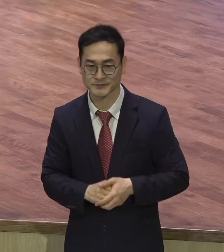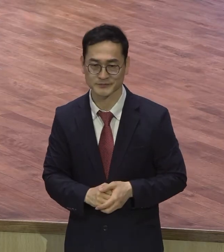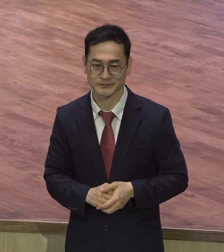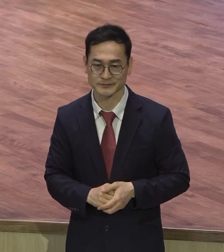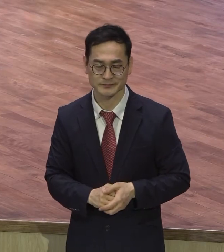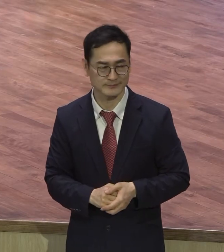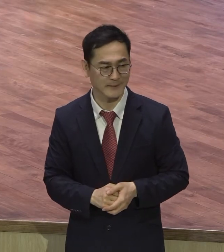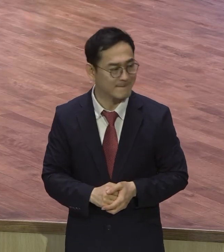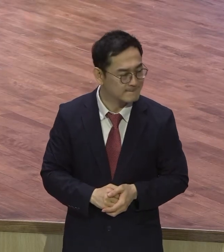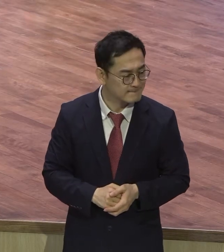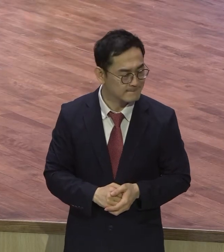하시기 바랍니다.